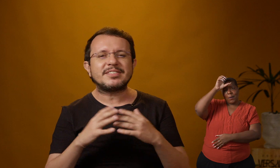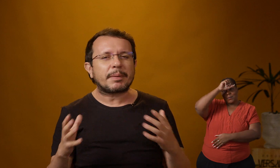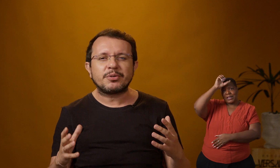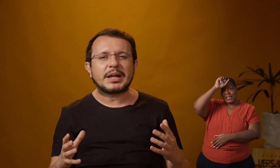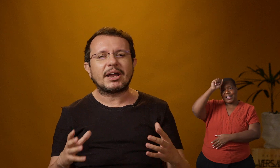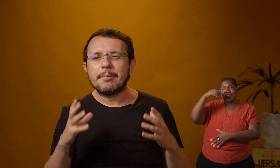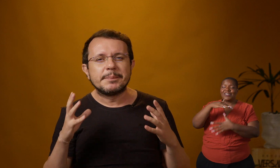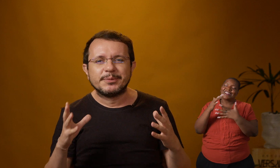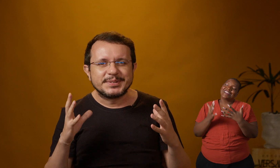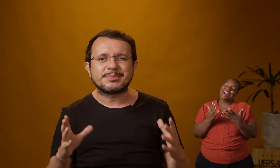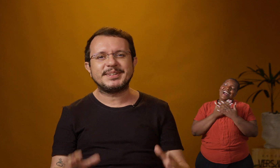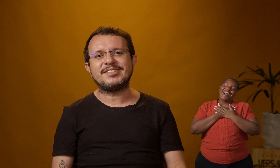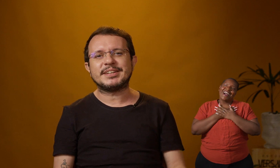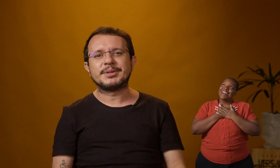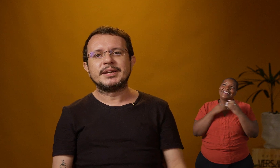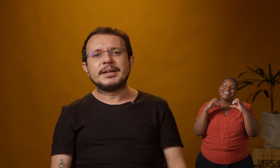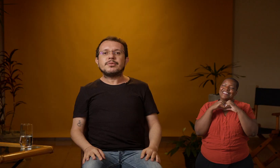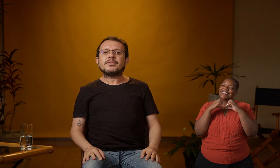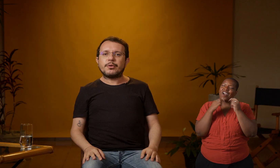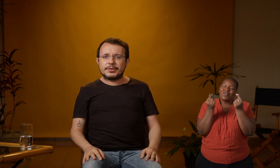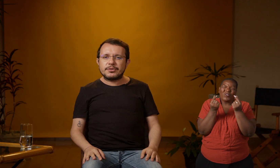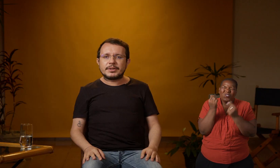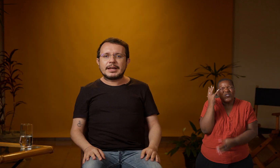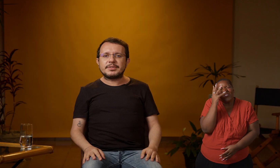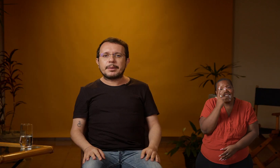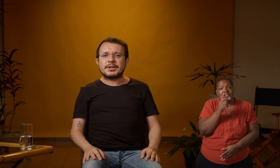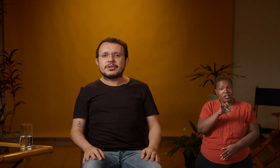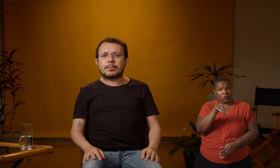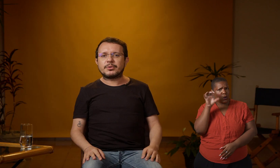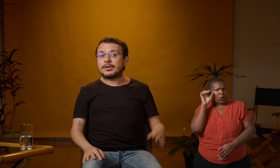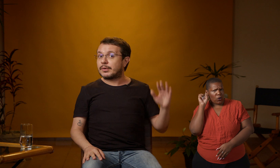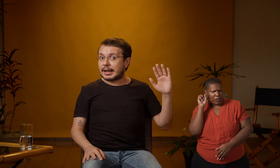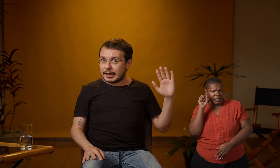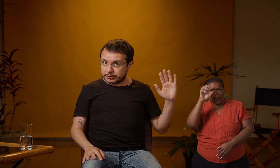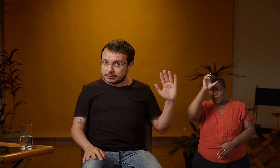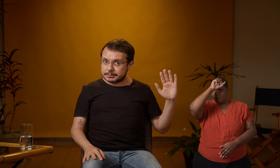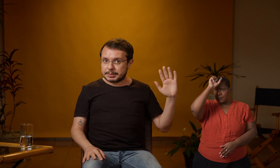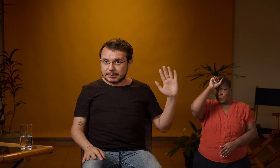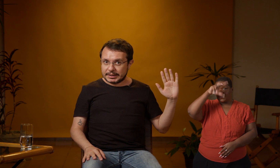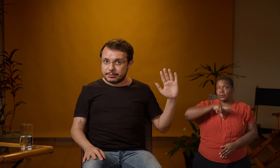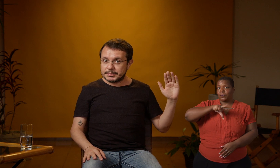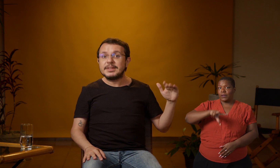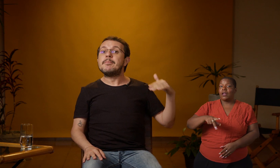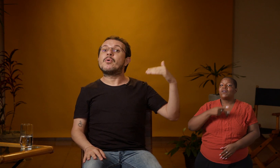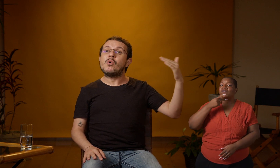vai se apaixonar. É muito bonitinho. Se você é ouvinte, deve ter aprendido o português falado primeiro e depois